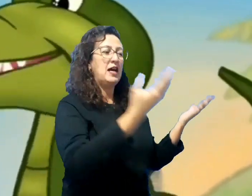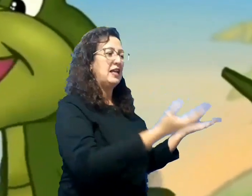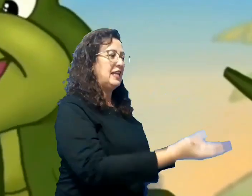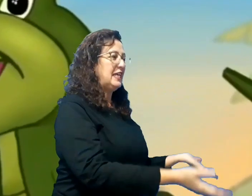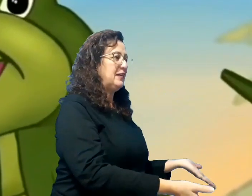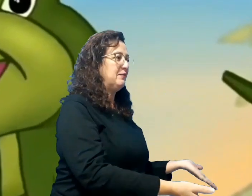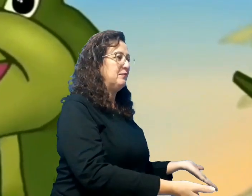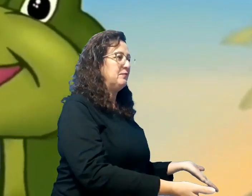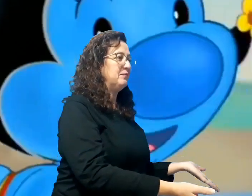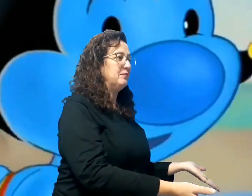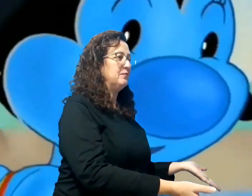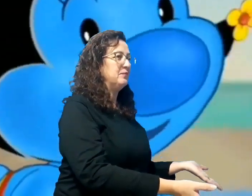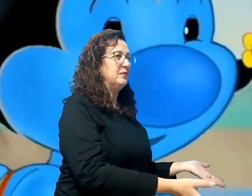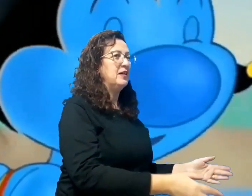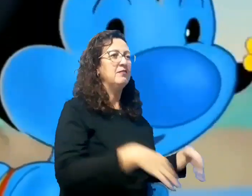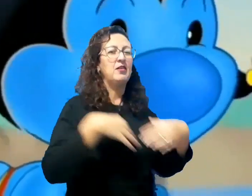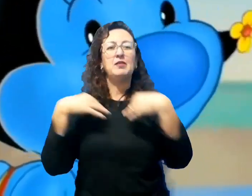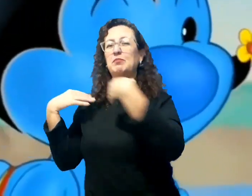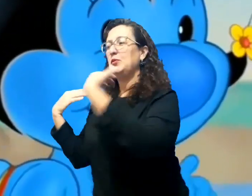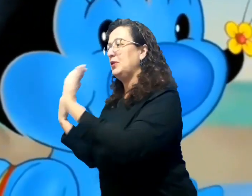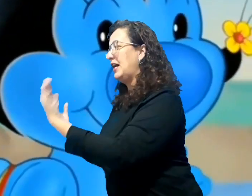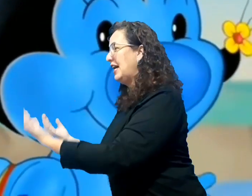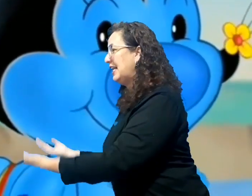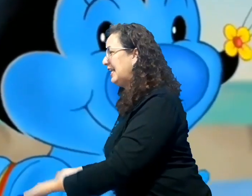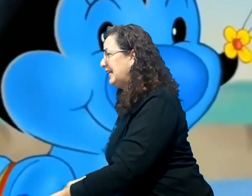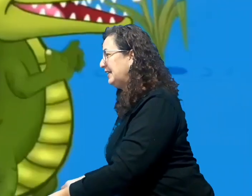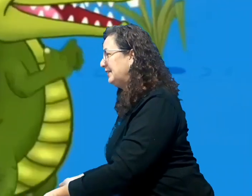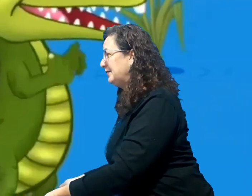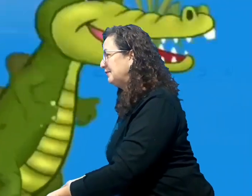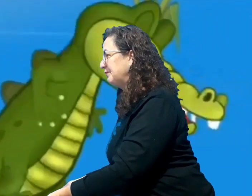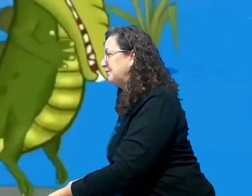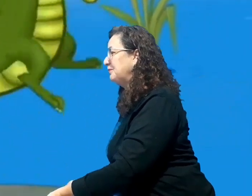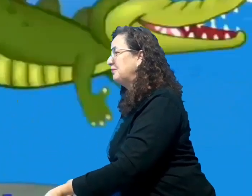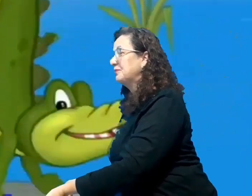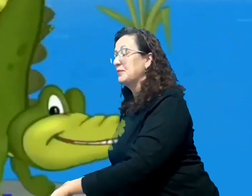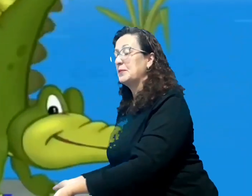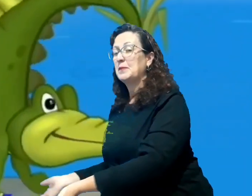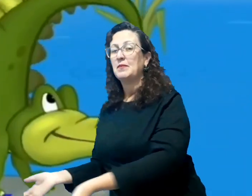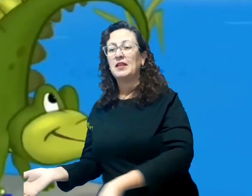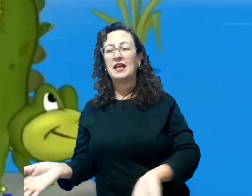Foi por aqui, foi por ali.